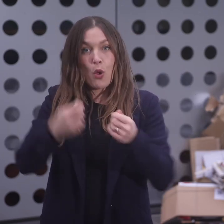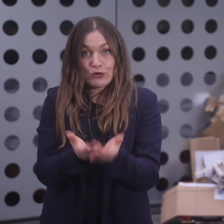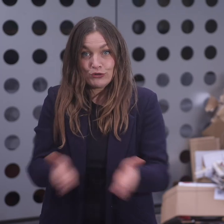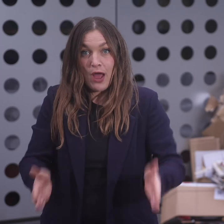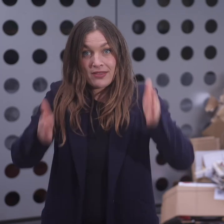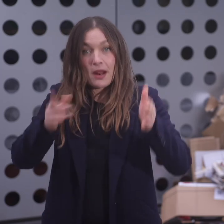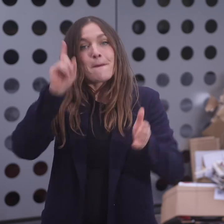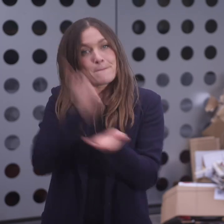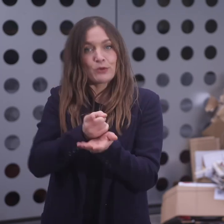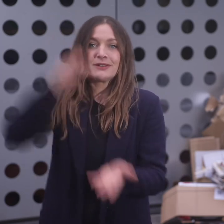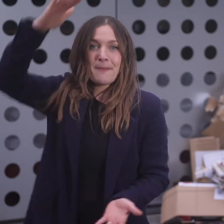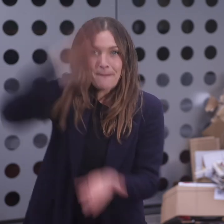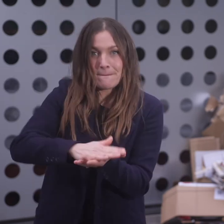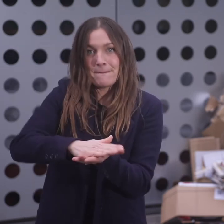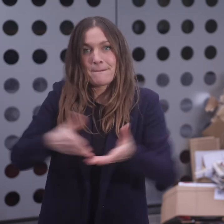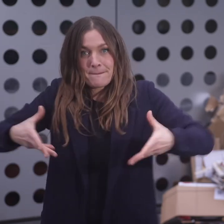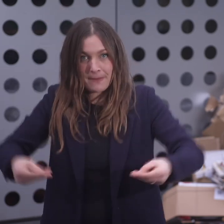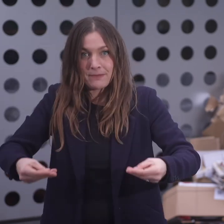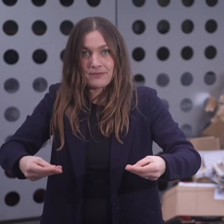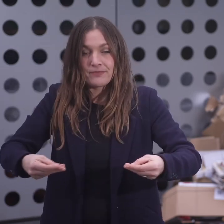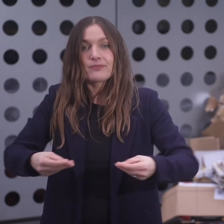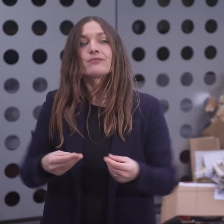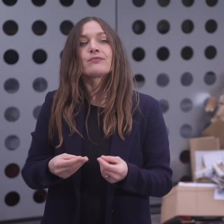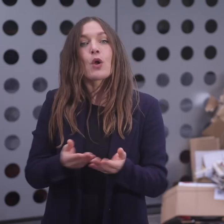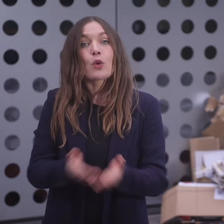Verwenden Sie für die Bereitstellung, wenn immer möglich, Container.